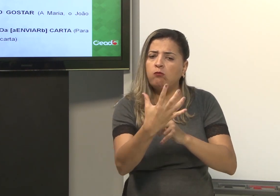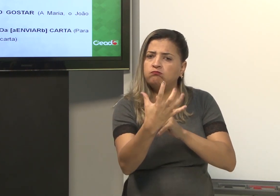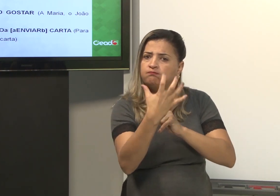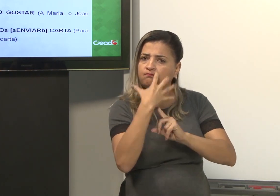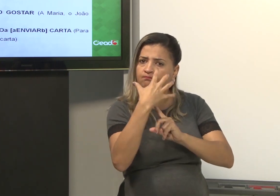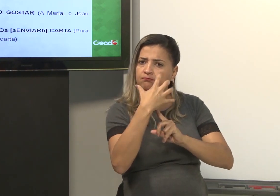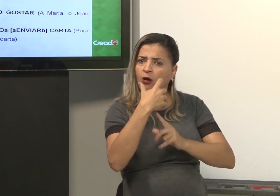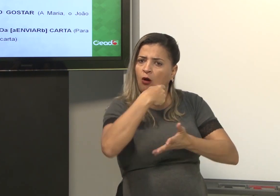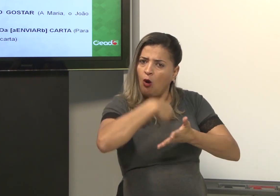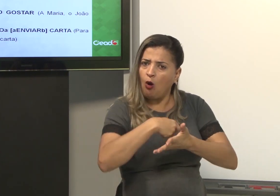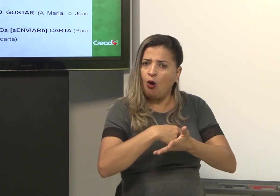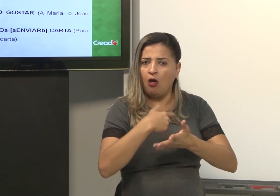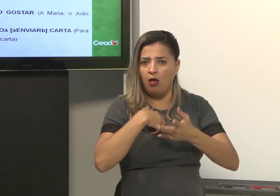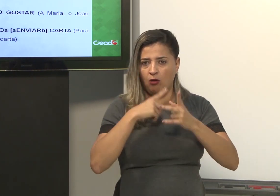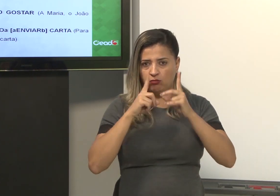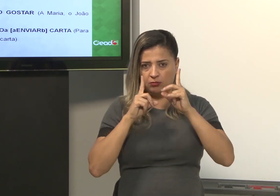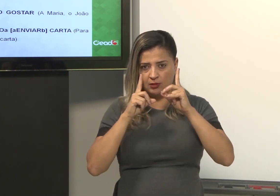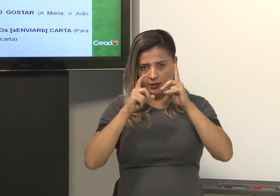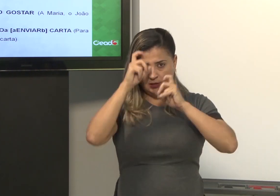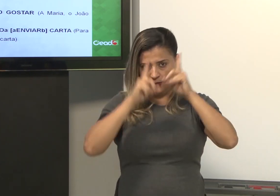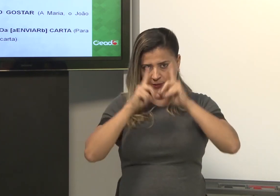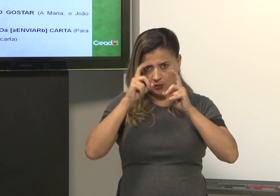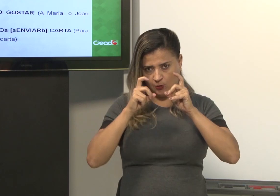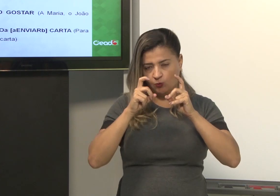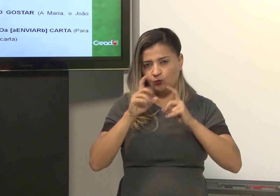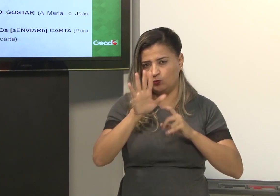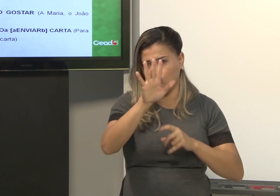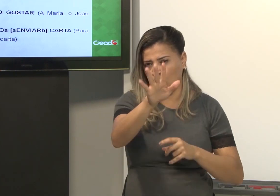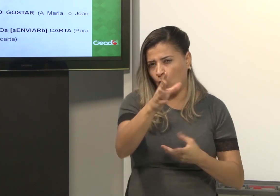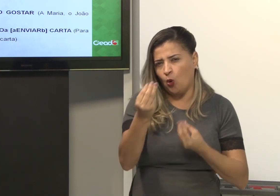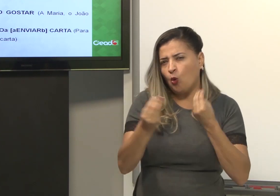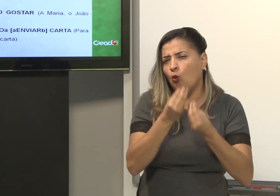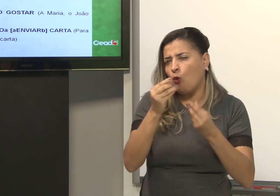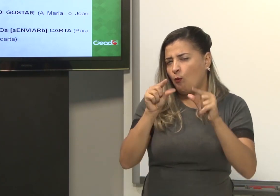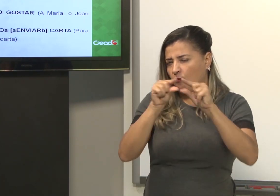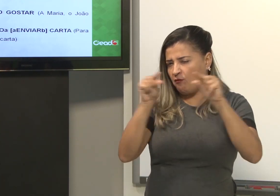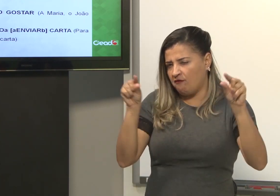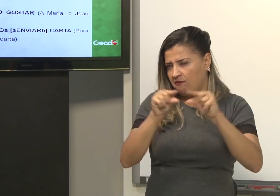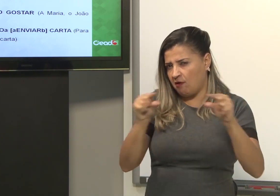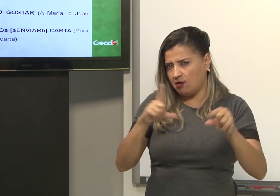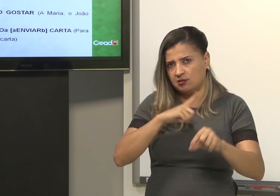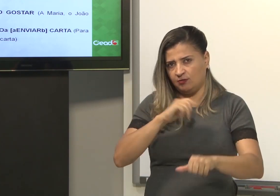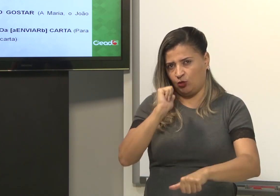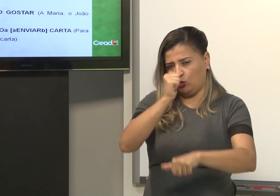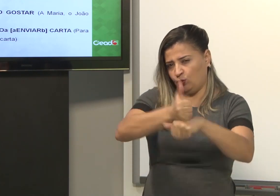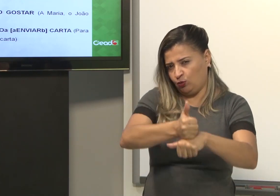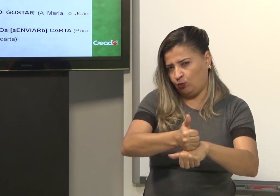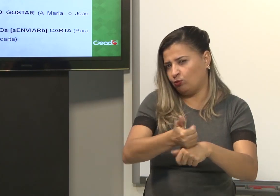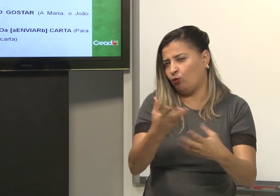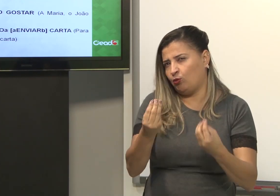O tópico me ajuda na marcação, na expressão. Como, por exemplo, a frase. Tendo o tópico.